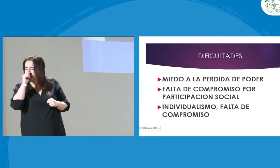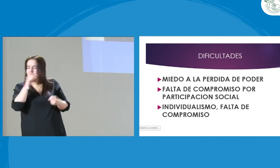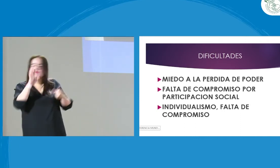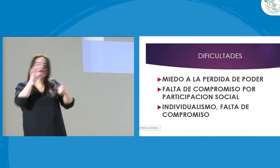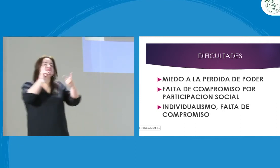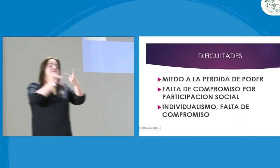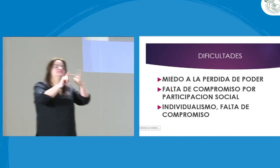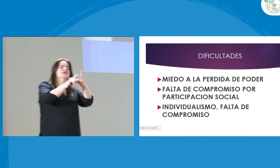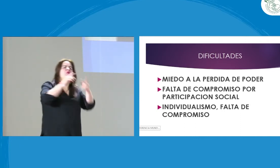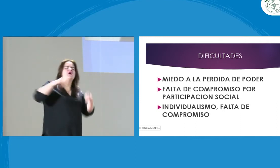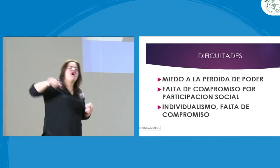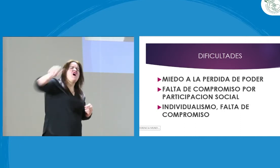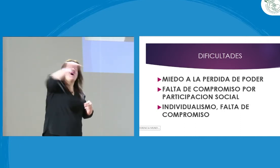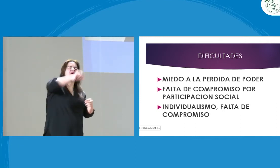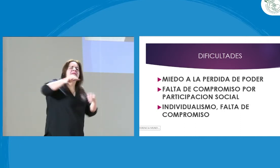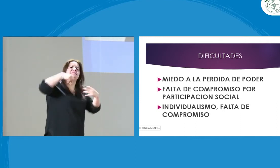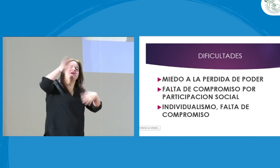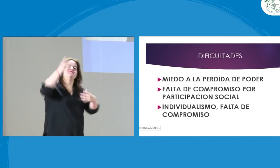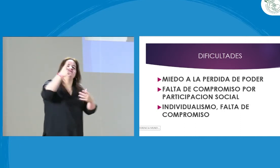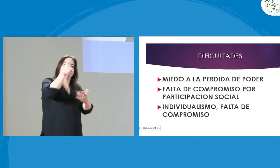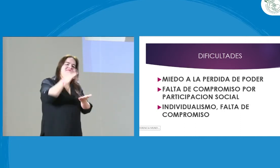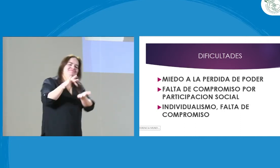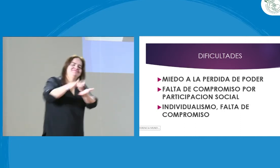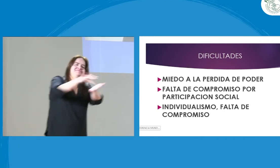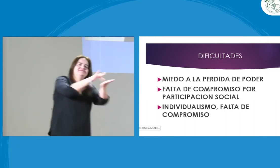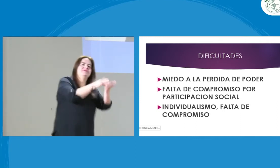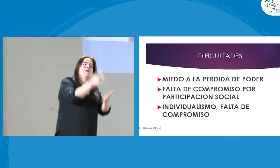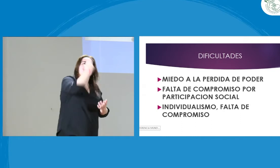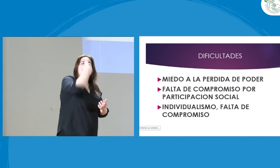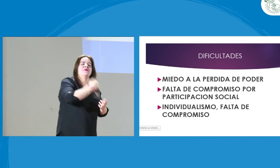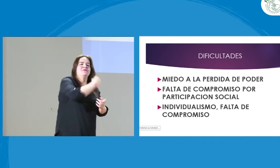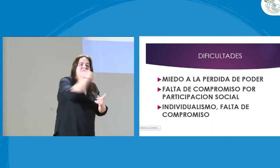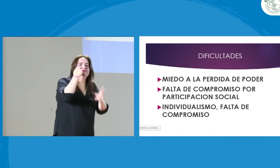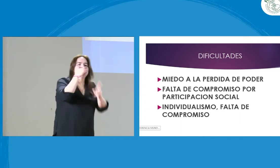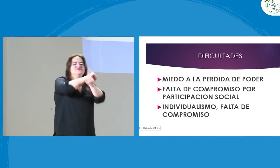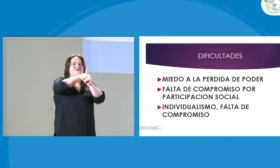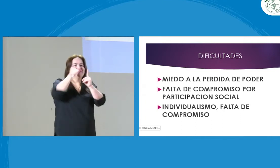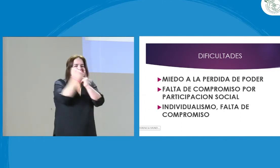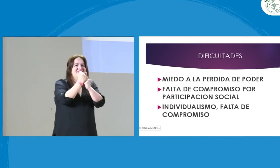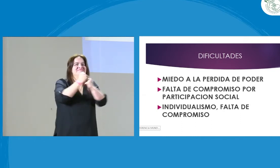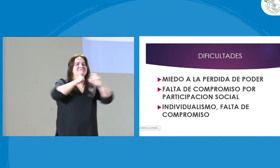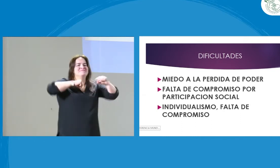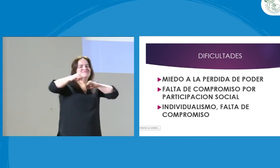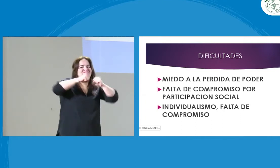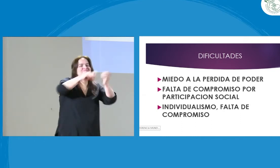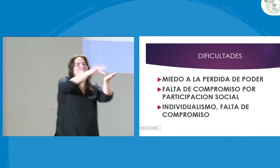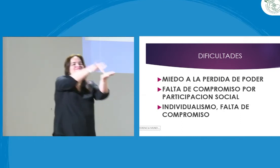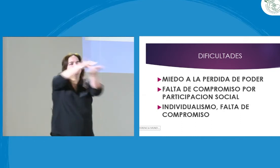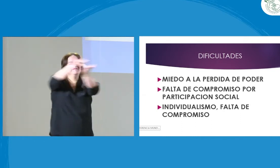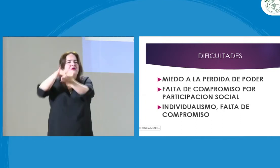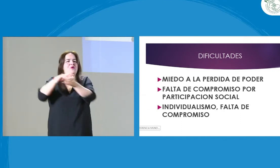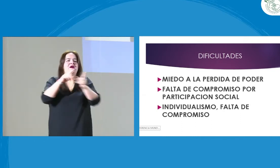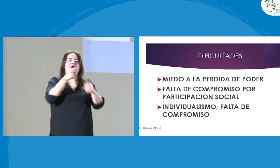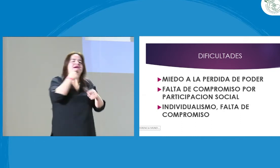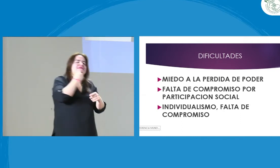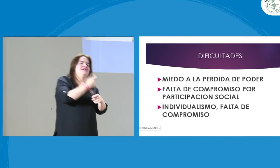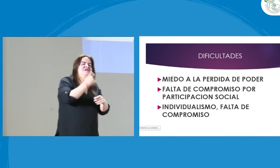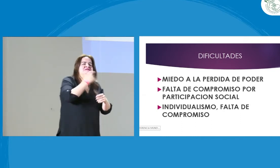y no sé cómo manejar el tema del poder. En el tema del empoderamiento, ahora, lo siguiente es la falta de compromiso para